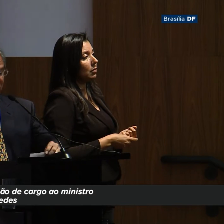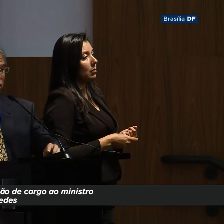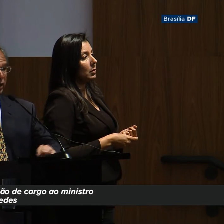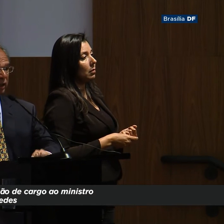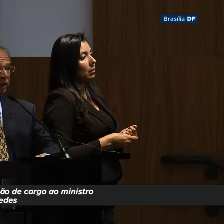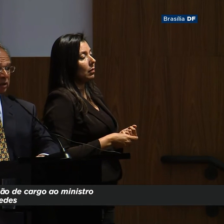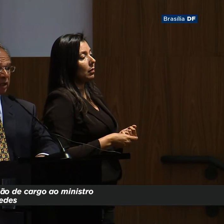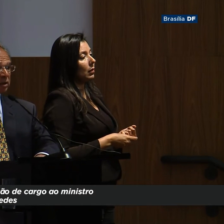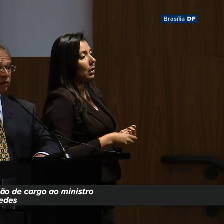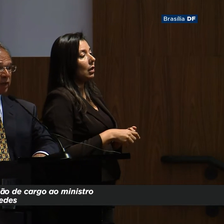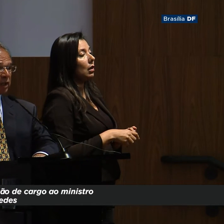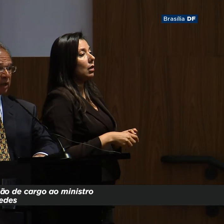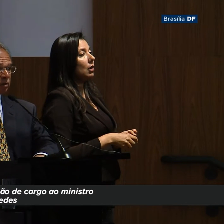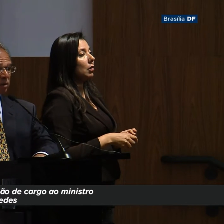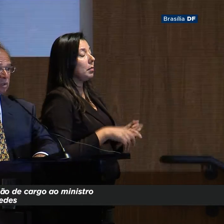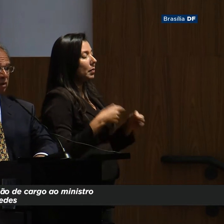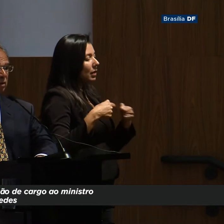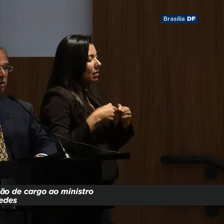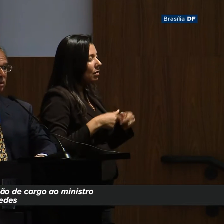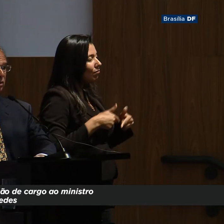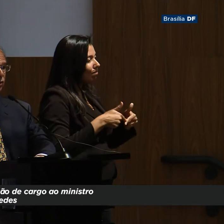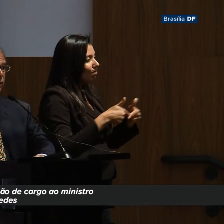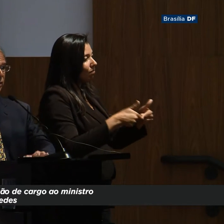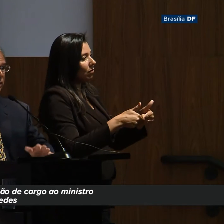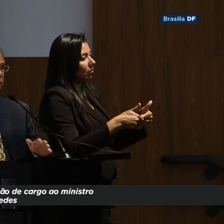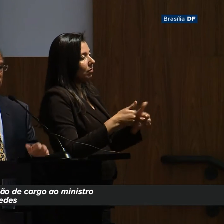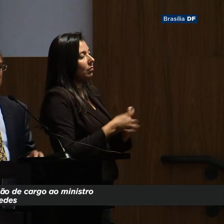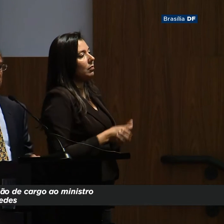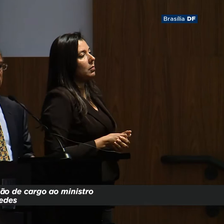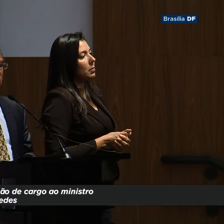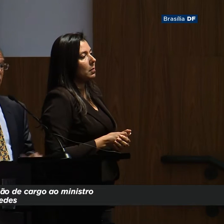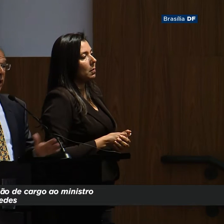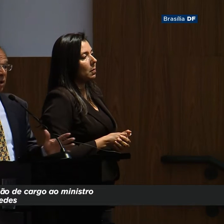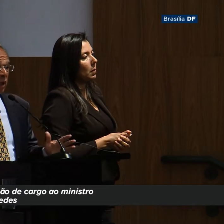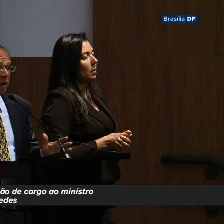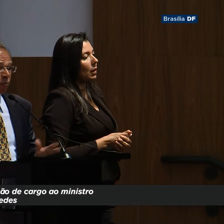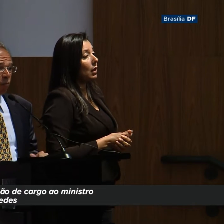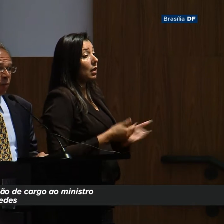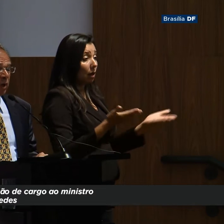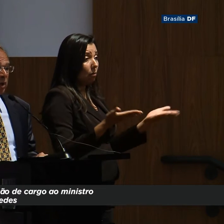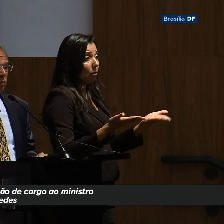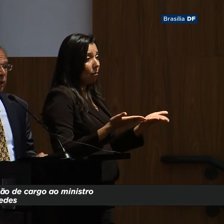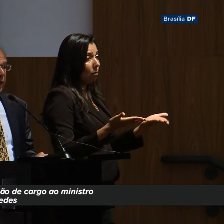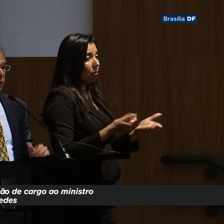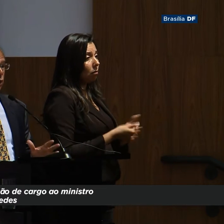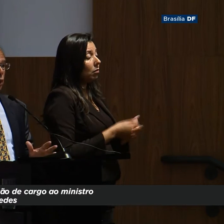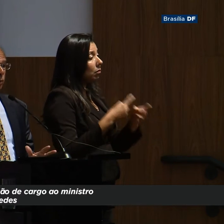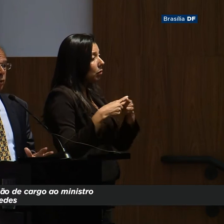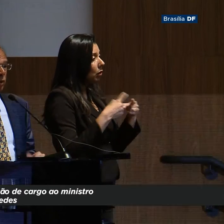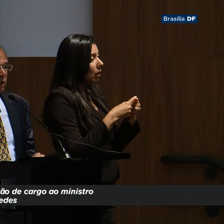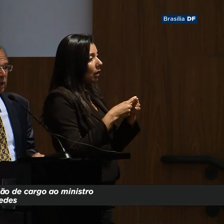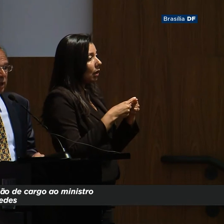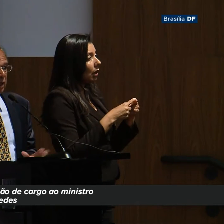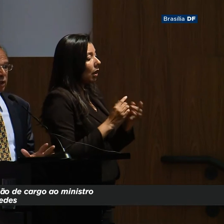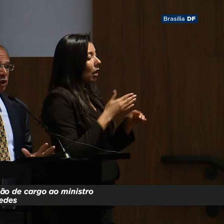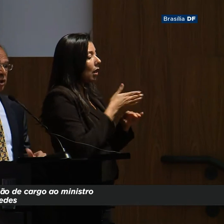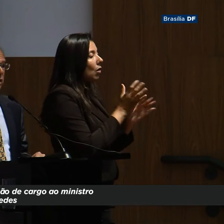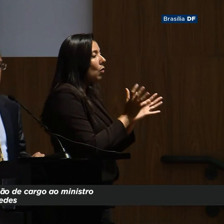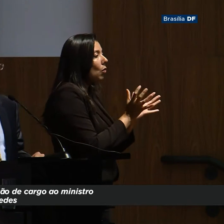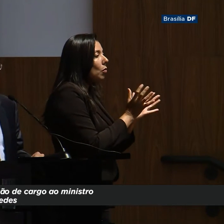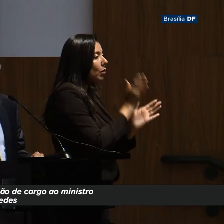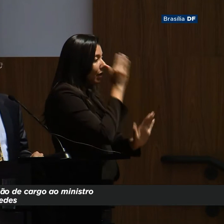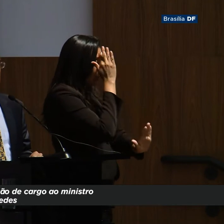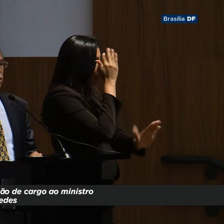há uma hora em que tem que ser enfrentado o fenômeno. E a hora é agora. Porque entra um grupo que